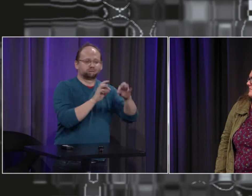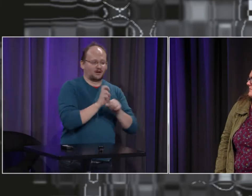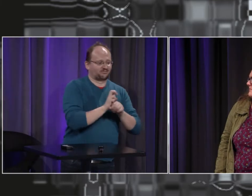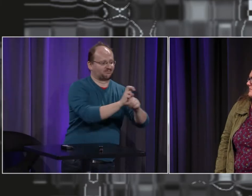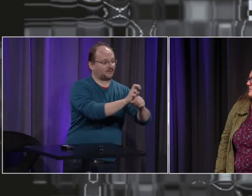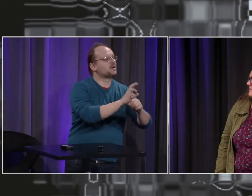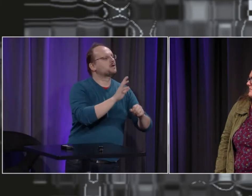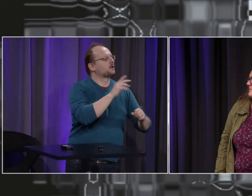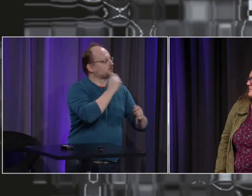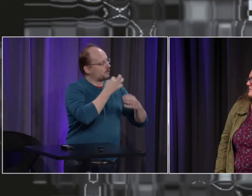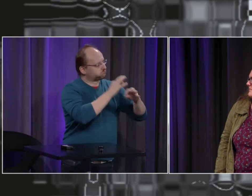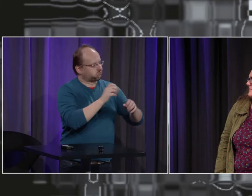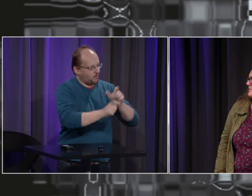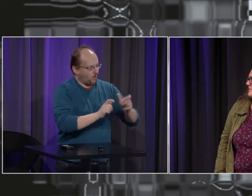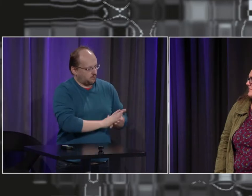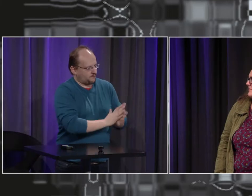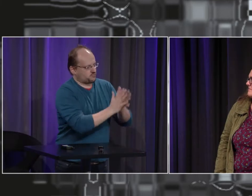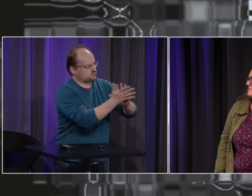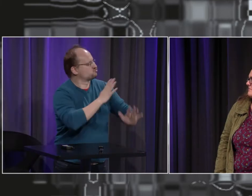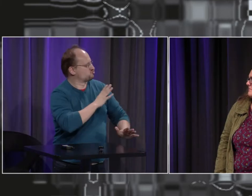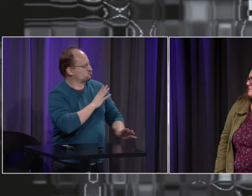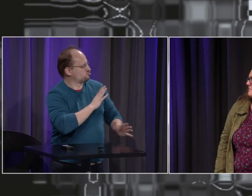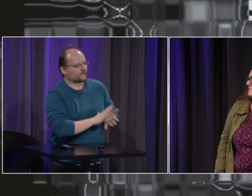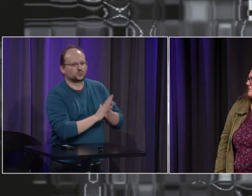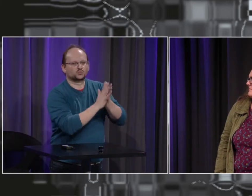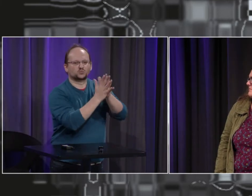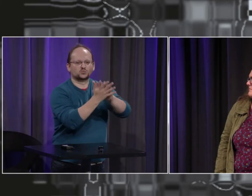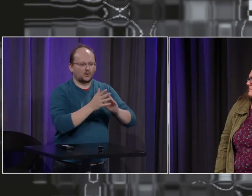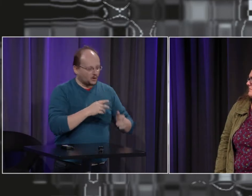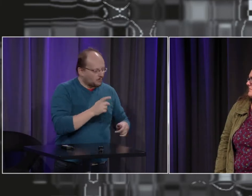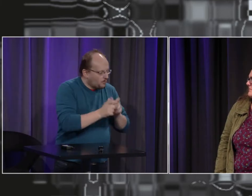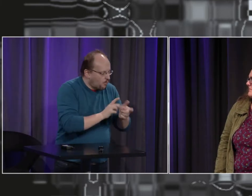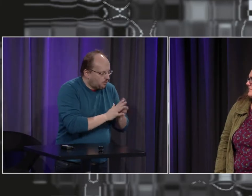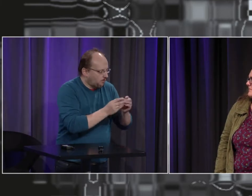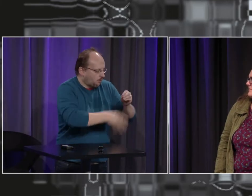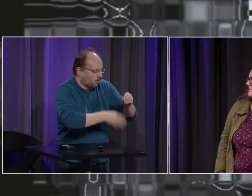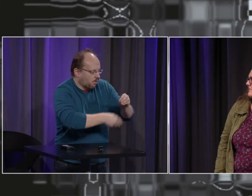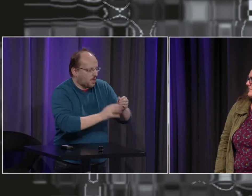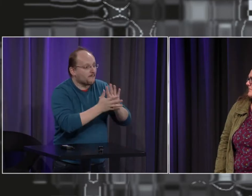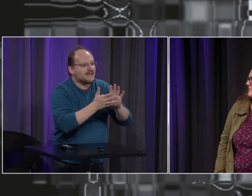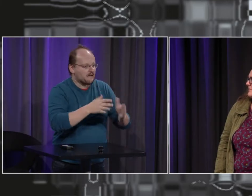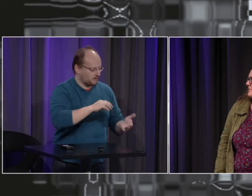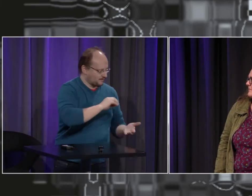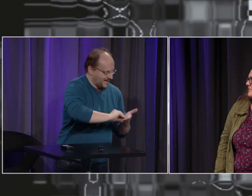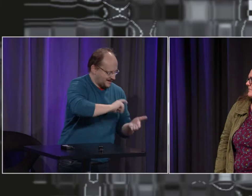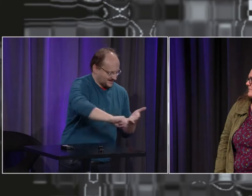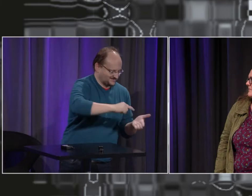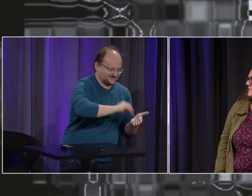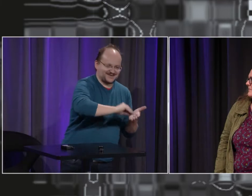oui il y a une transmission il y une pérennisation de la langue du français mais il y a quand même une évolution du français